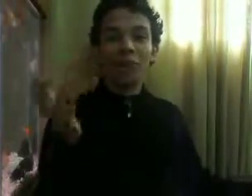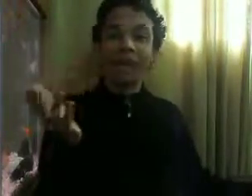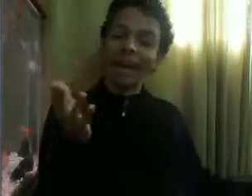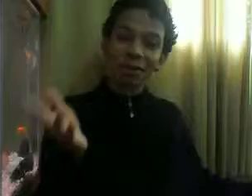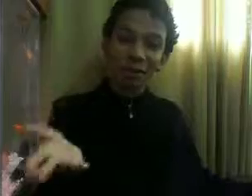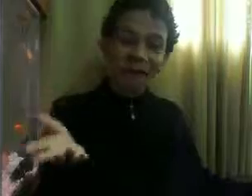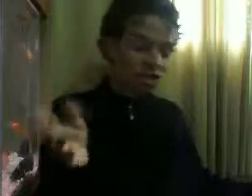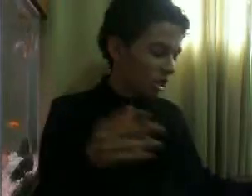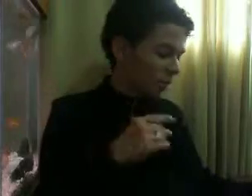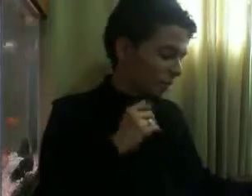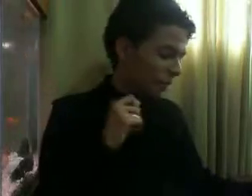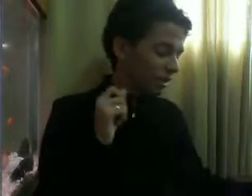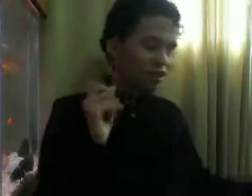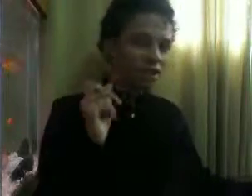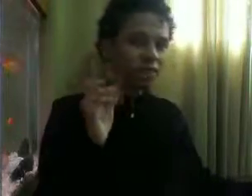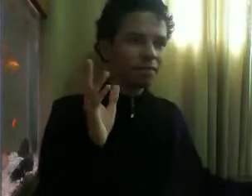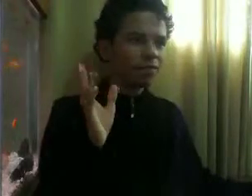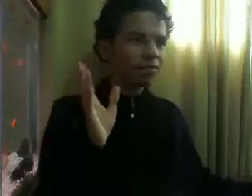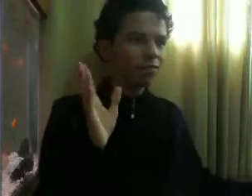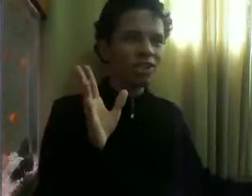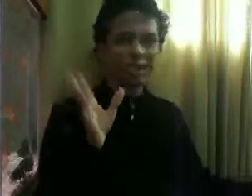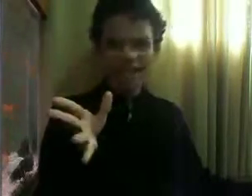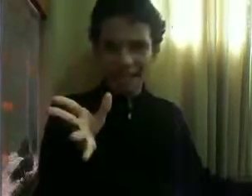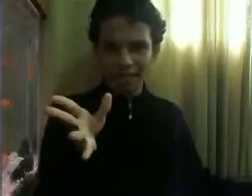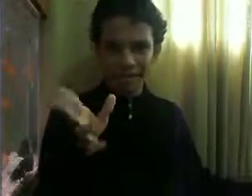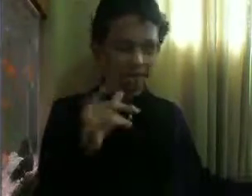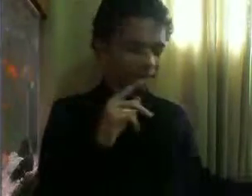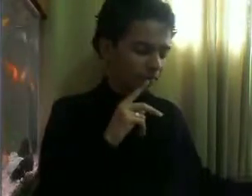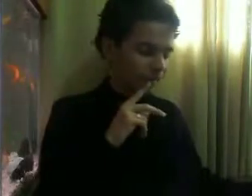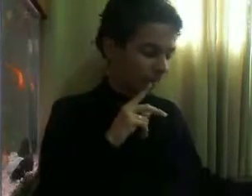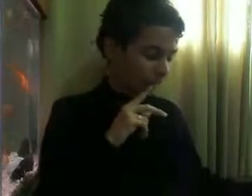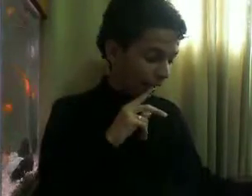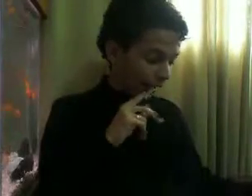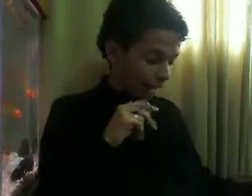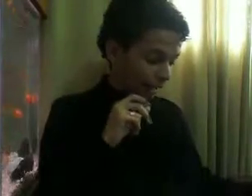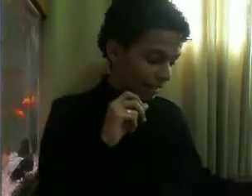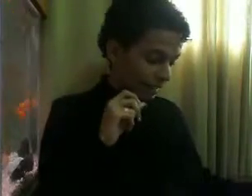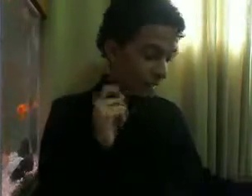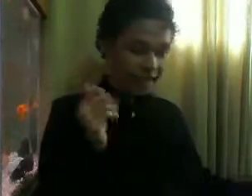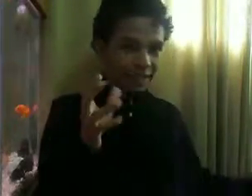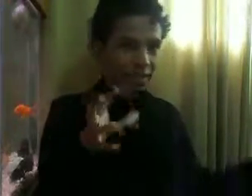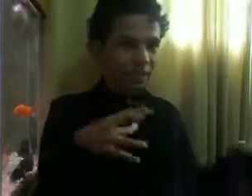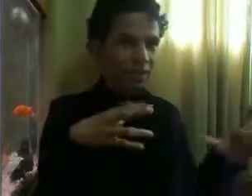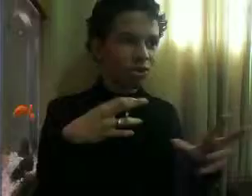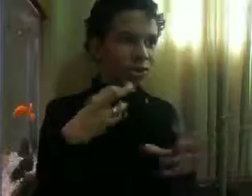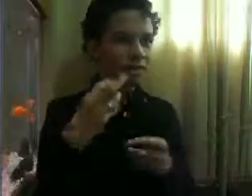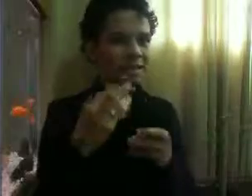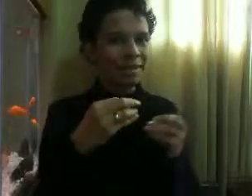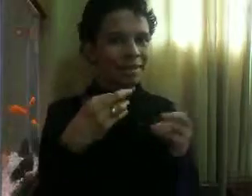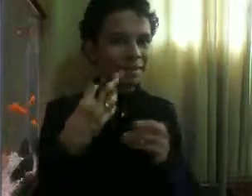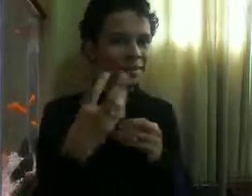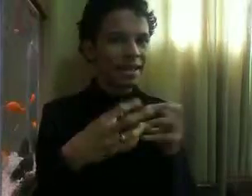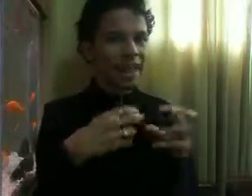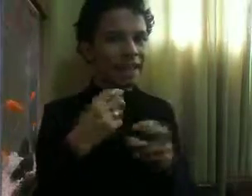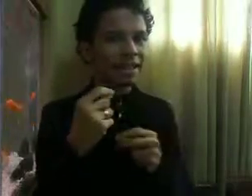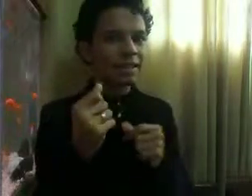uma empregada doméstica De 16 E ele começou a perceber que essa empregada